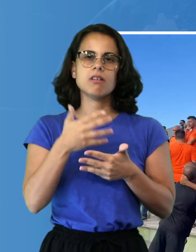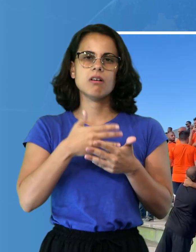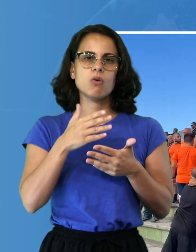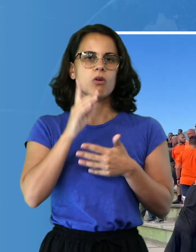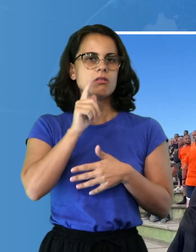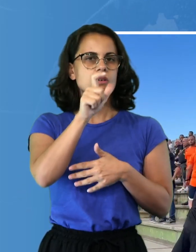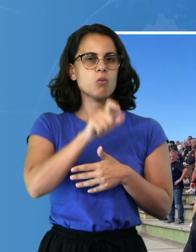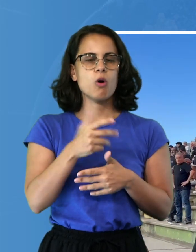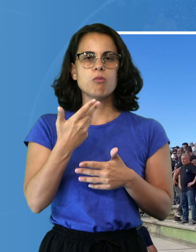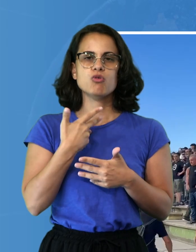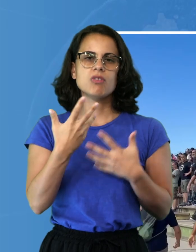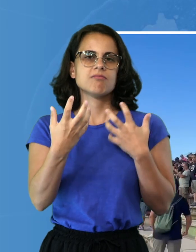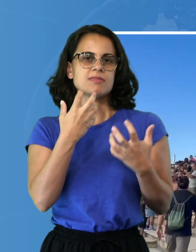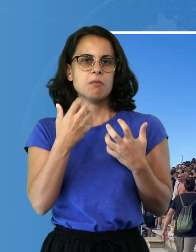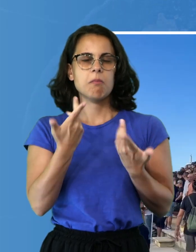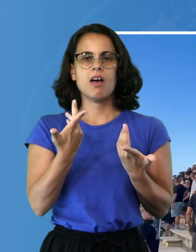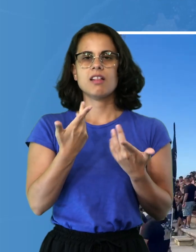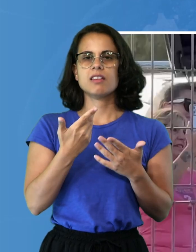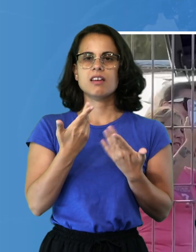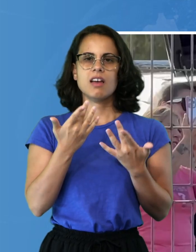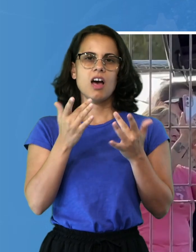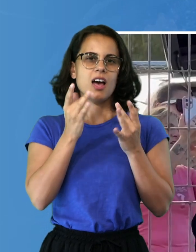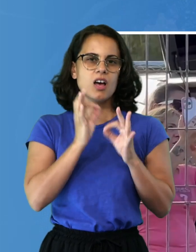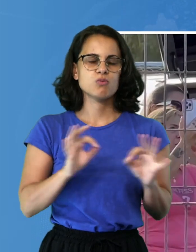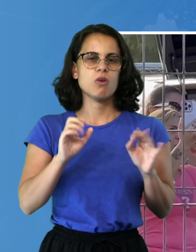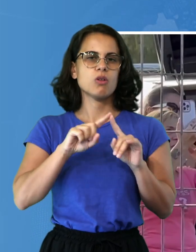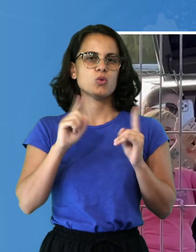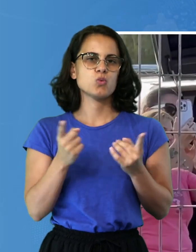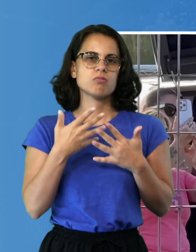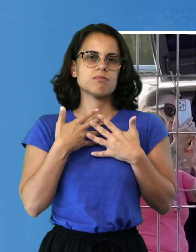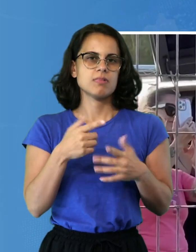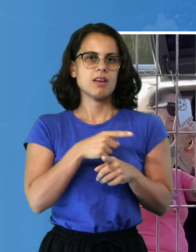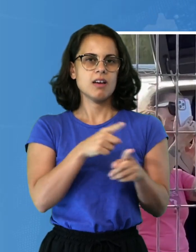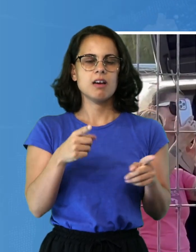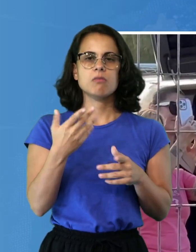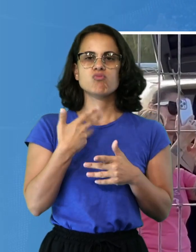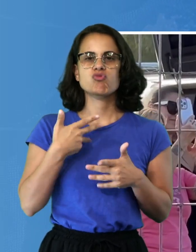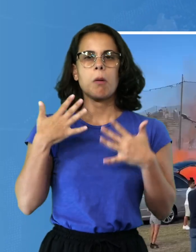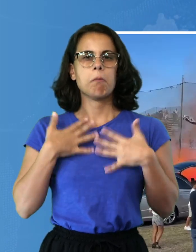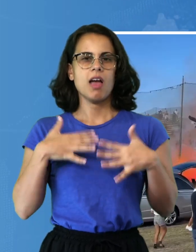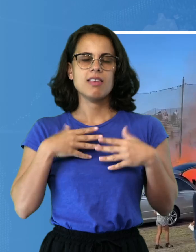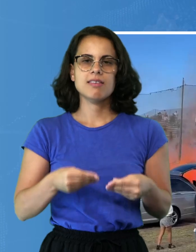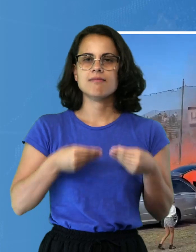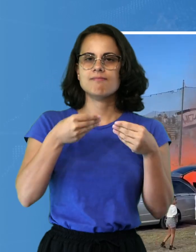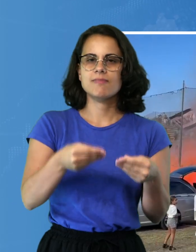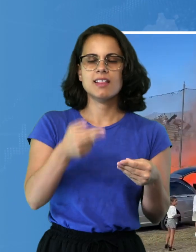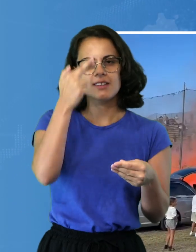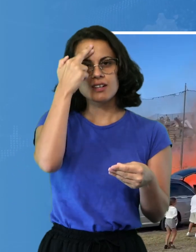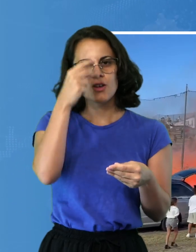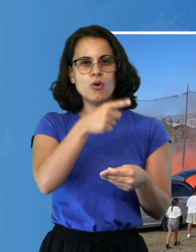simpatica, una guida per tutti. Sulla bara sono state adagiate dediche e magliette, ovviamente anche quella della sua Olbia. Al termine